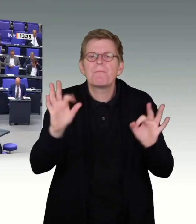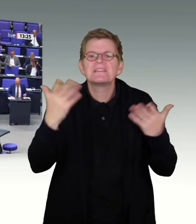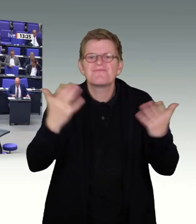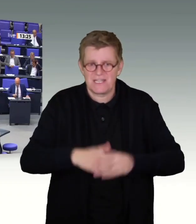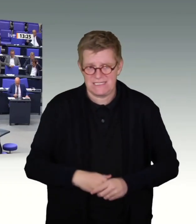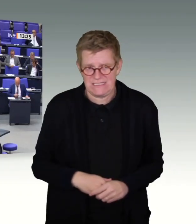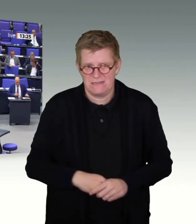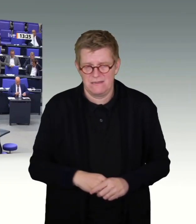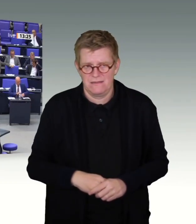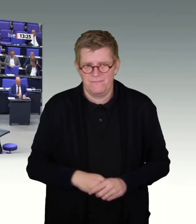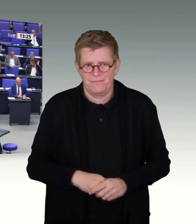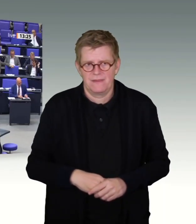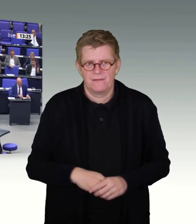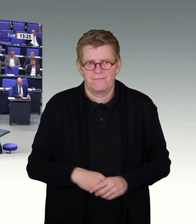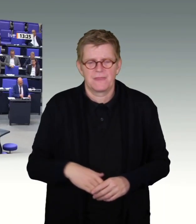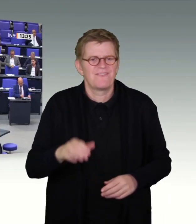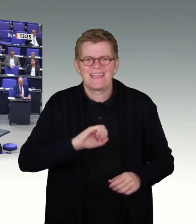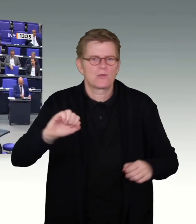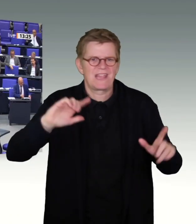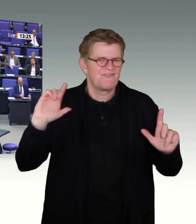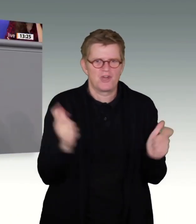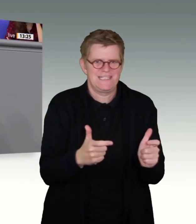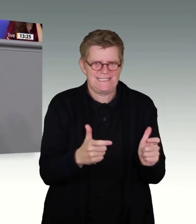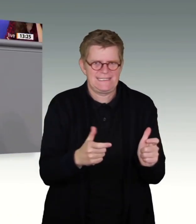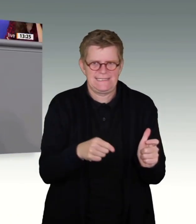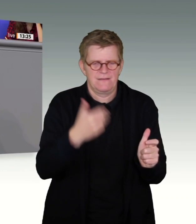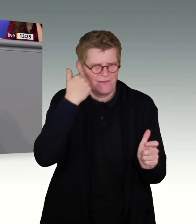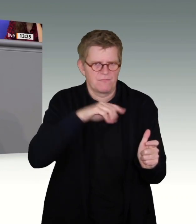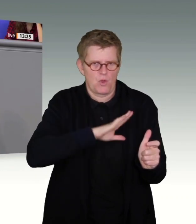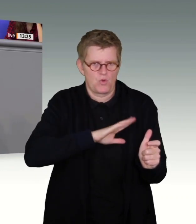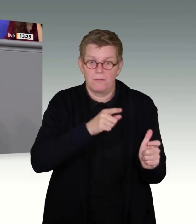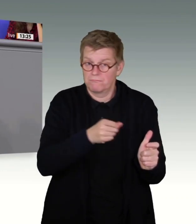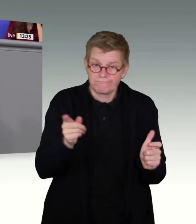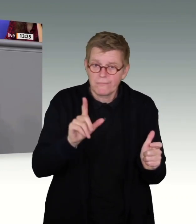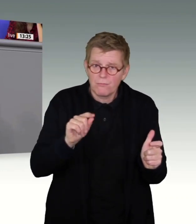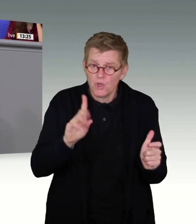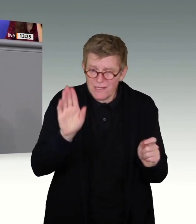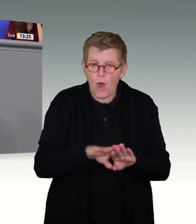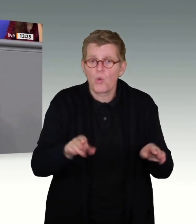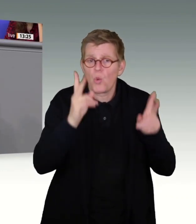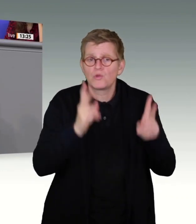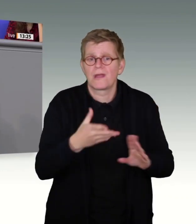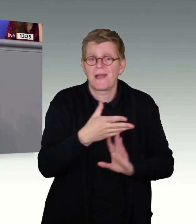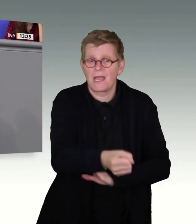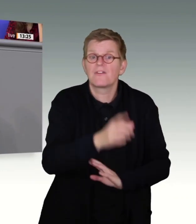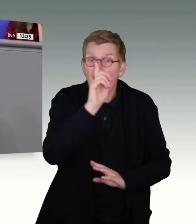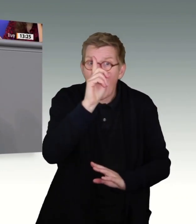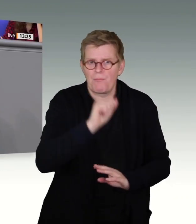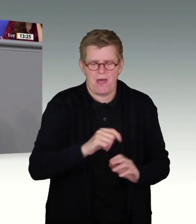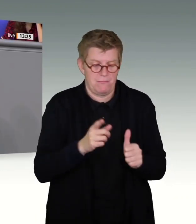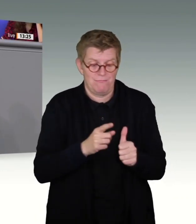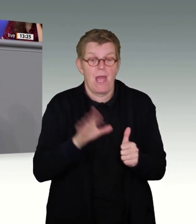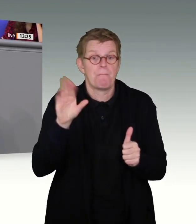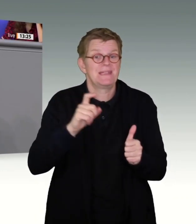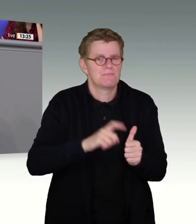Quick Freeze, liebe Kolleginnen und Kollegen, das schnelle Einfrieren von Daten im Internet ist natürlich auch ein Eingriff in Grundrechte, keine Frage, aber er ist anlassbezogen und im